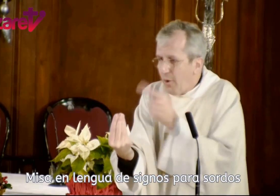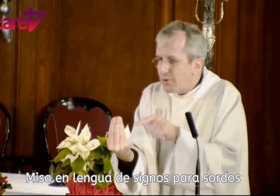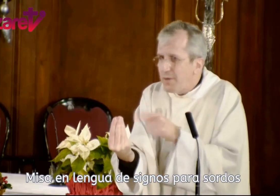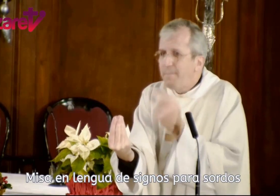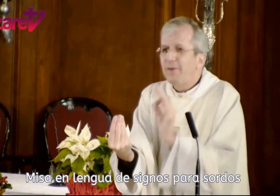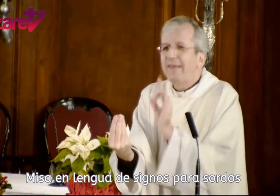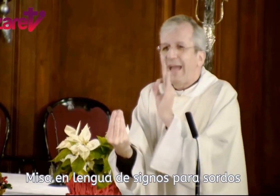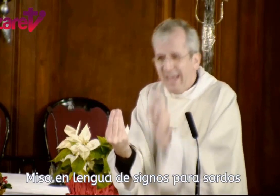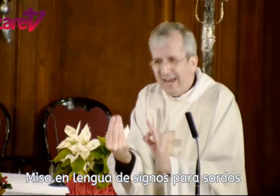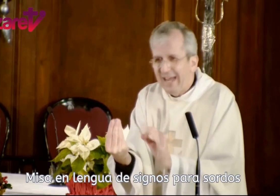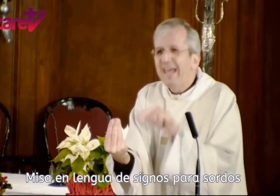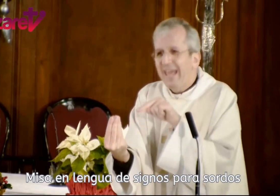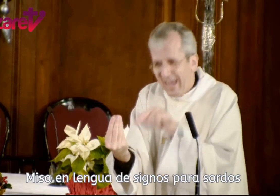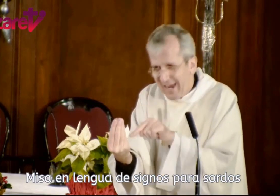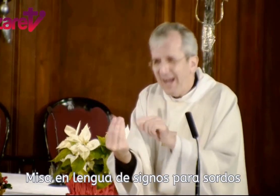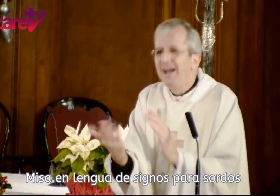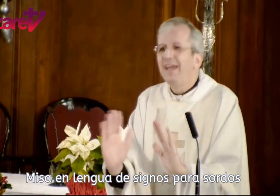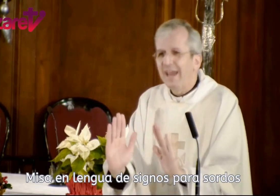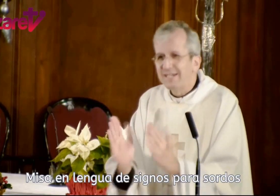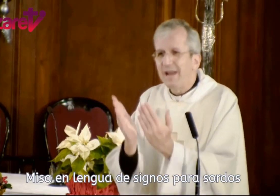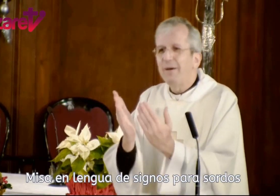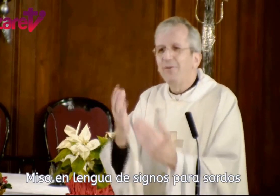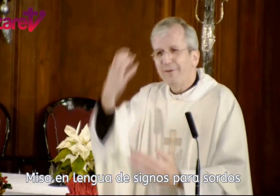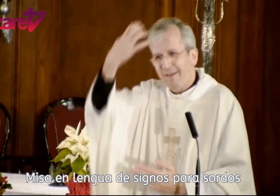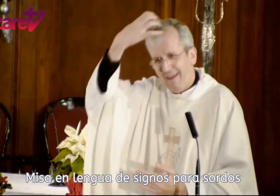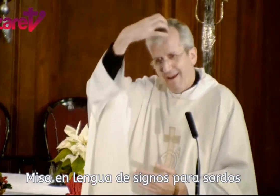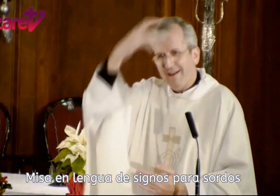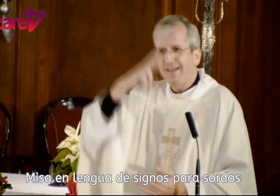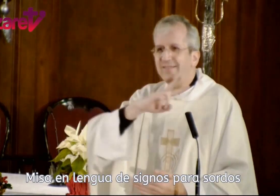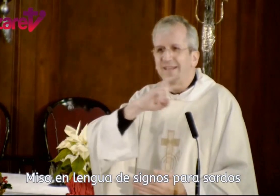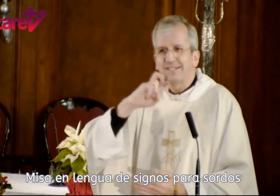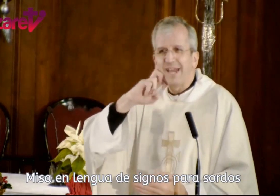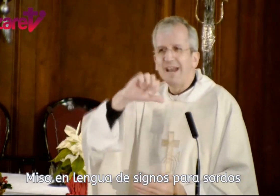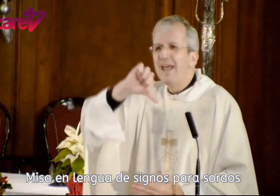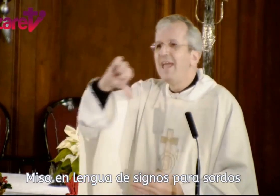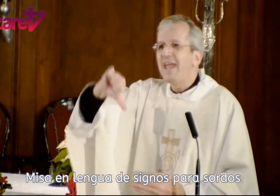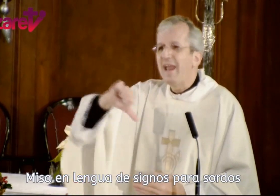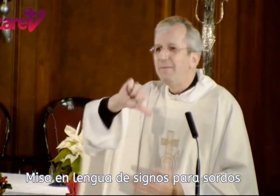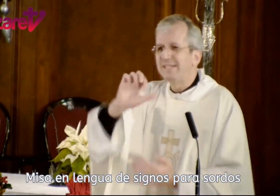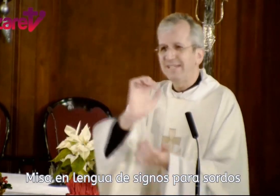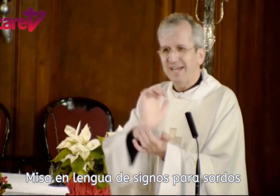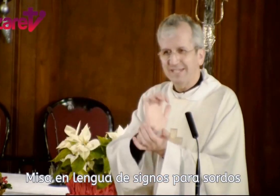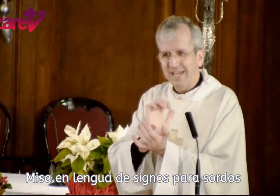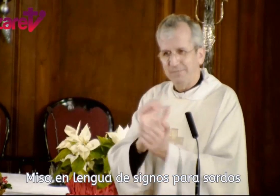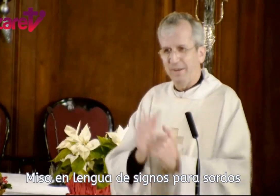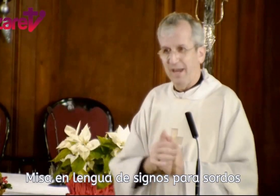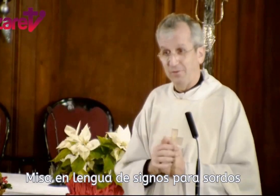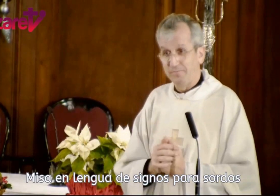ojos, vieron que aquel era el Salvador, el rey de Israel, el Mesías esperado.